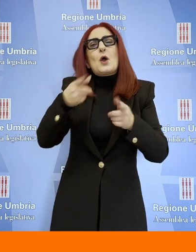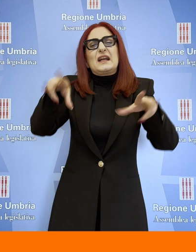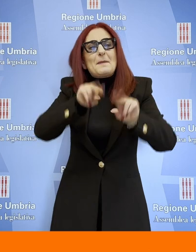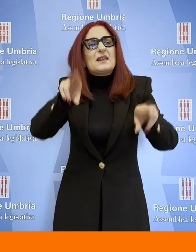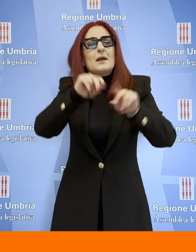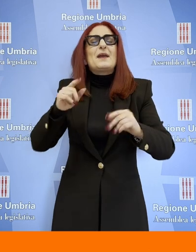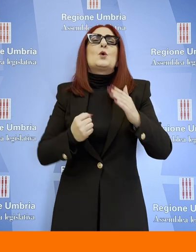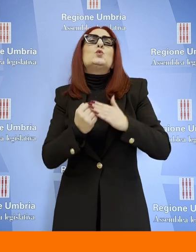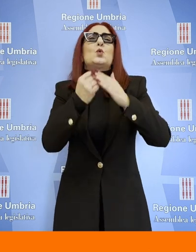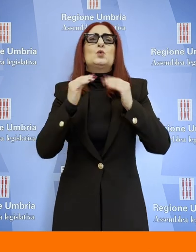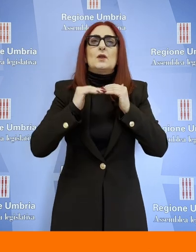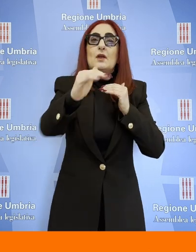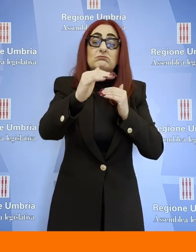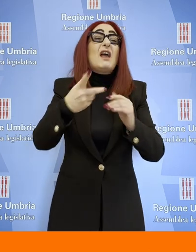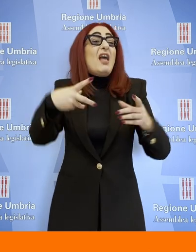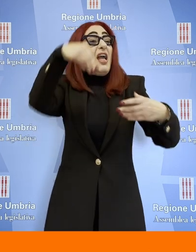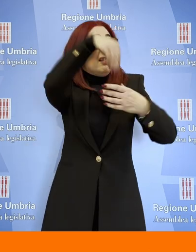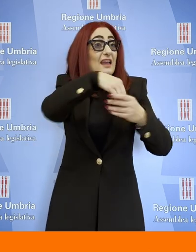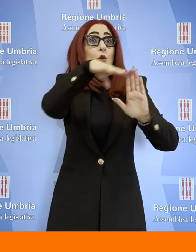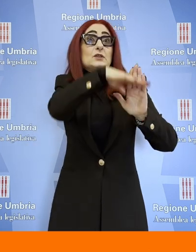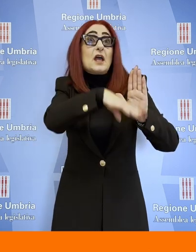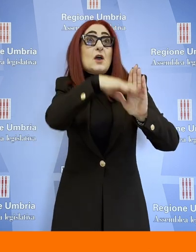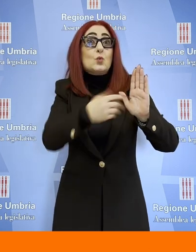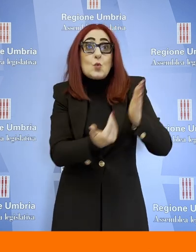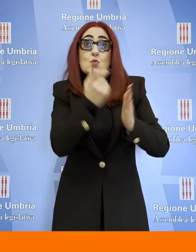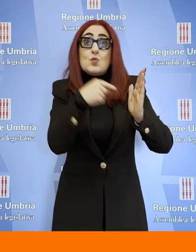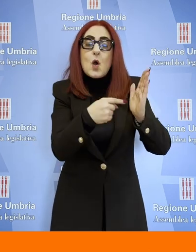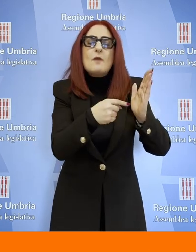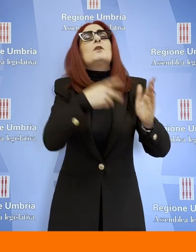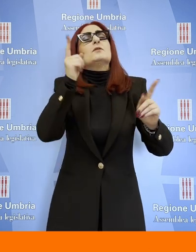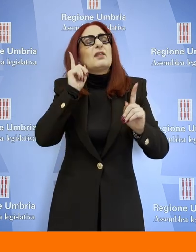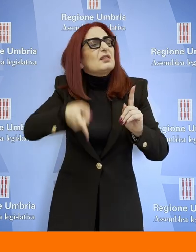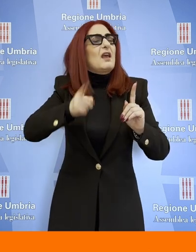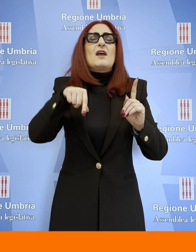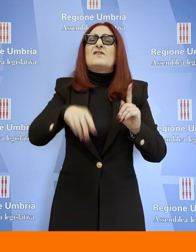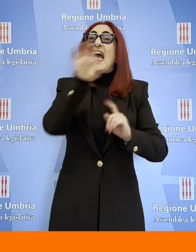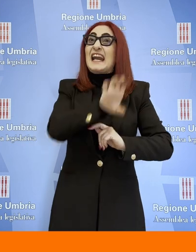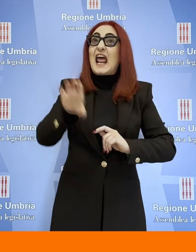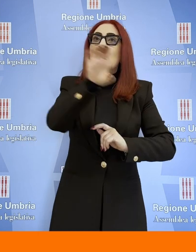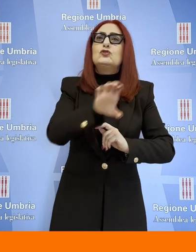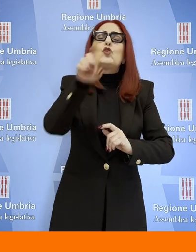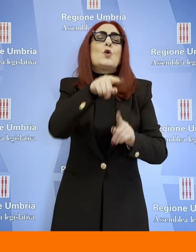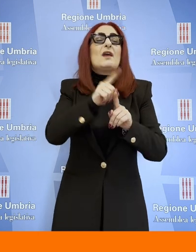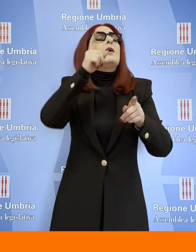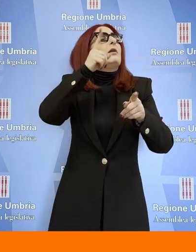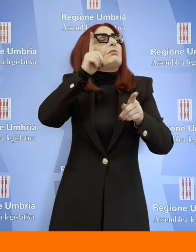'idea che la regione debba essere partecipata anche dai cittadini, che debba essere recuperato un protagonismo delle comunità nei confronti delle